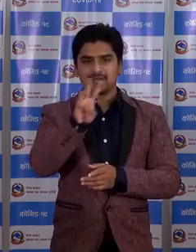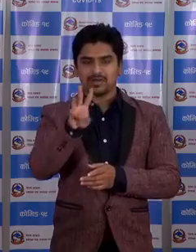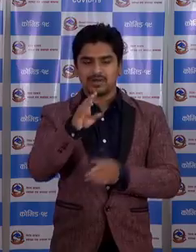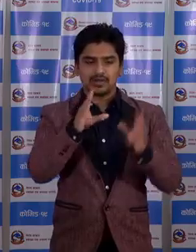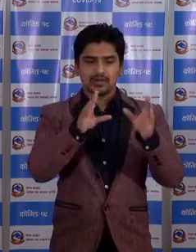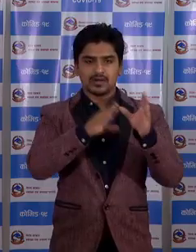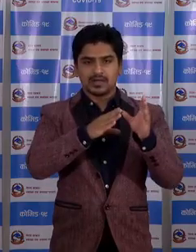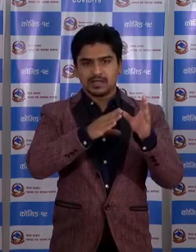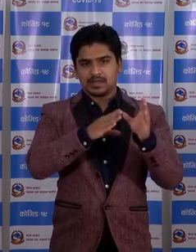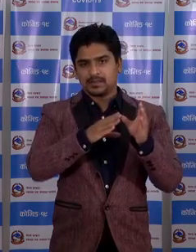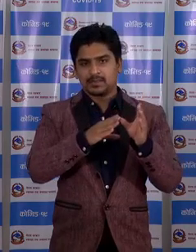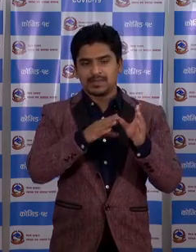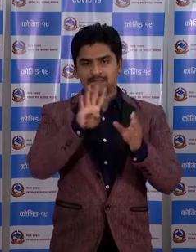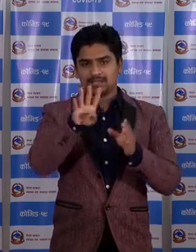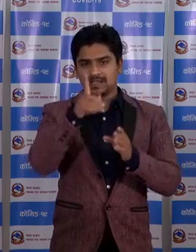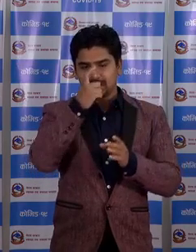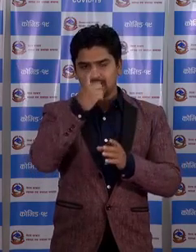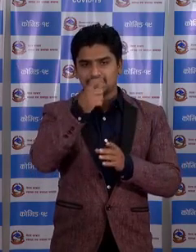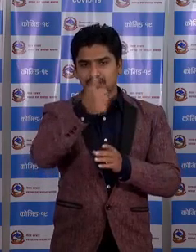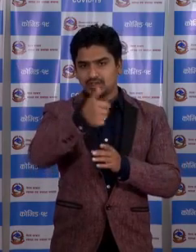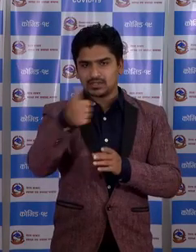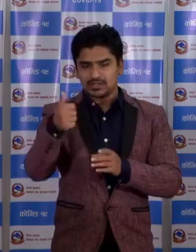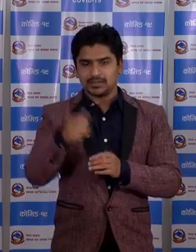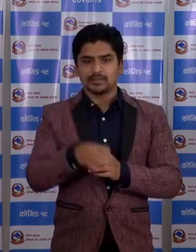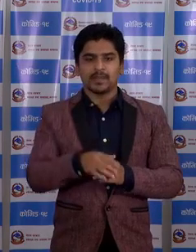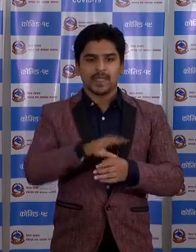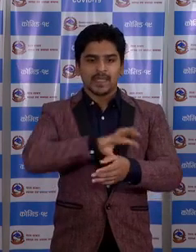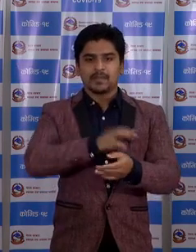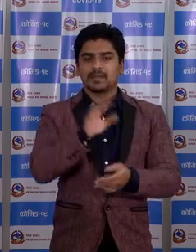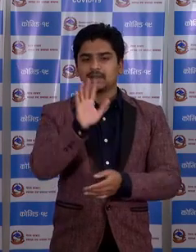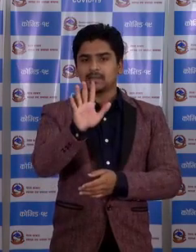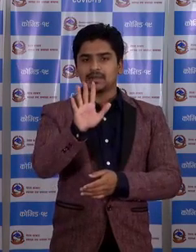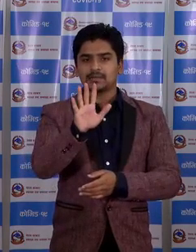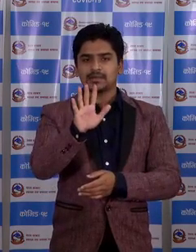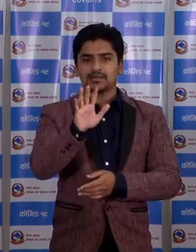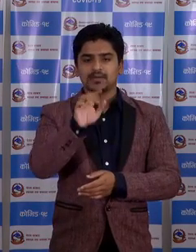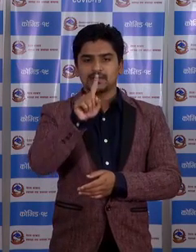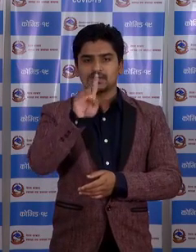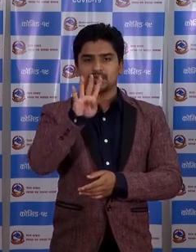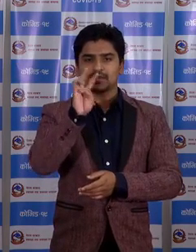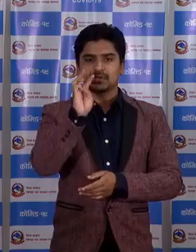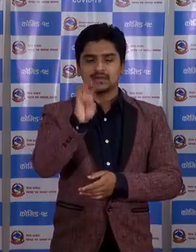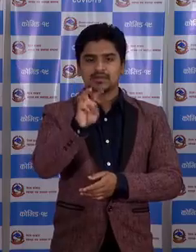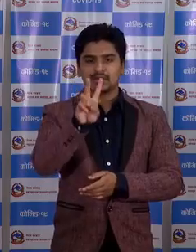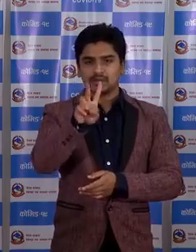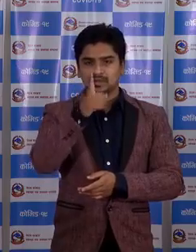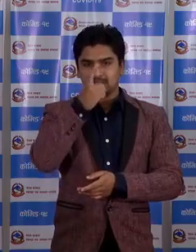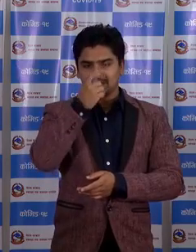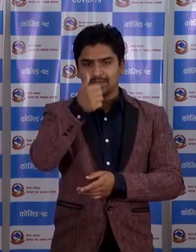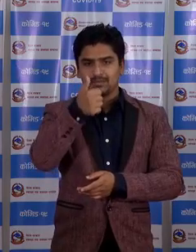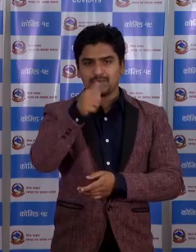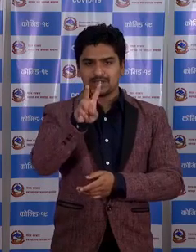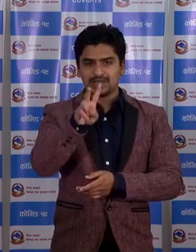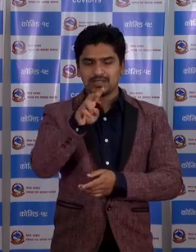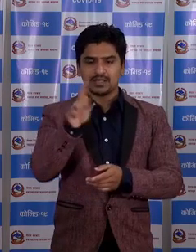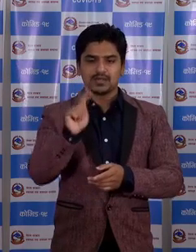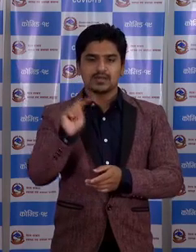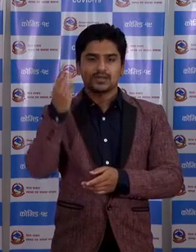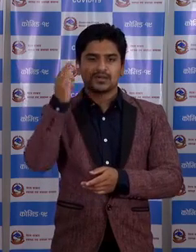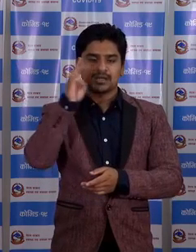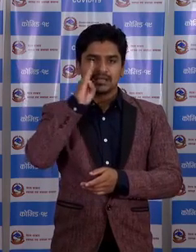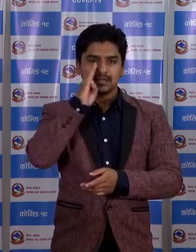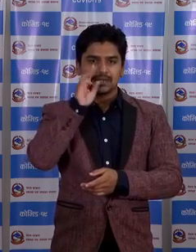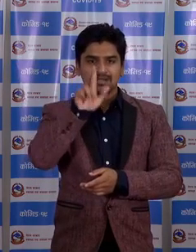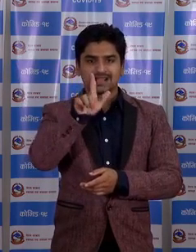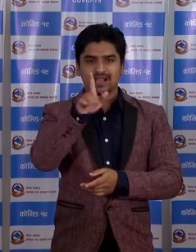गंड़की प्रदेश मा 4,666 प्रदेश नम्मर पांच मा 14,226 करनाली प्रदेश